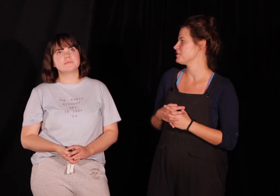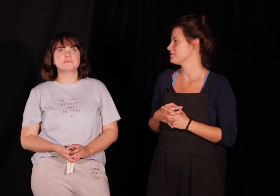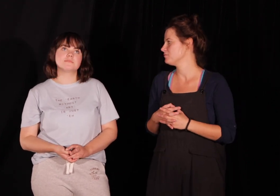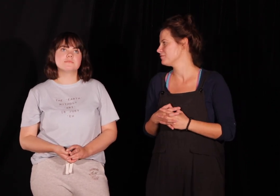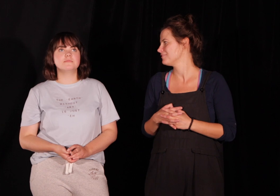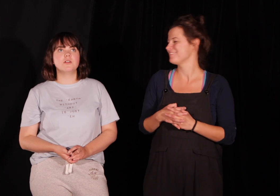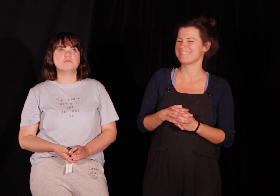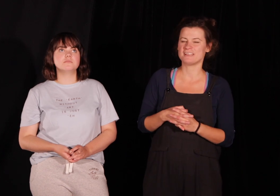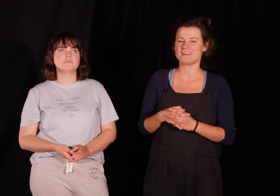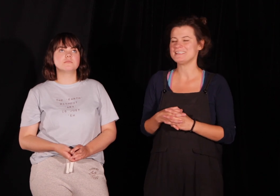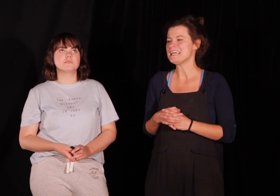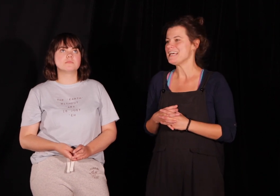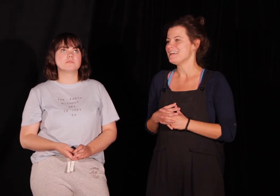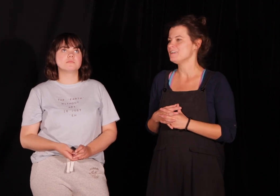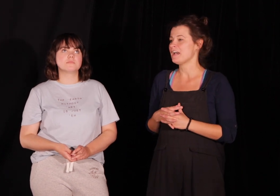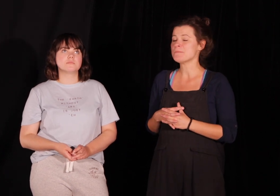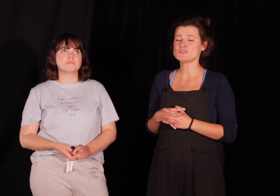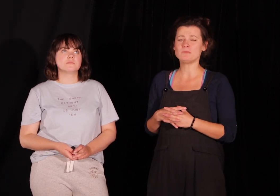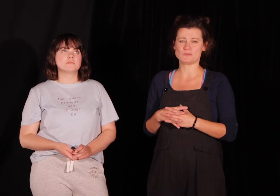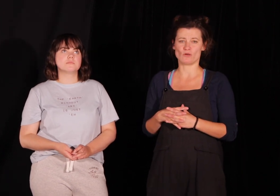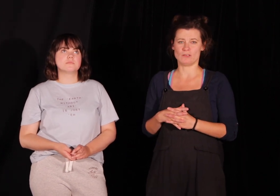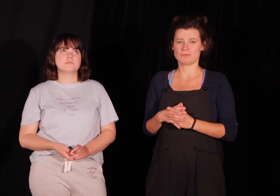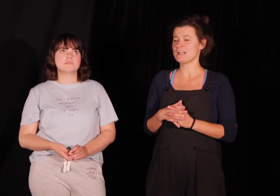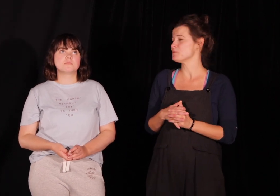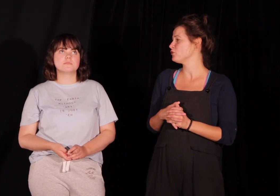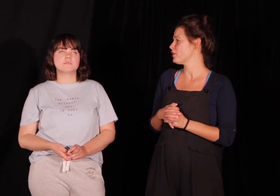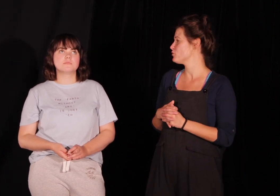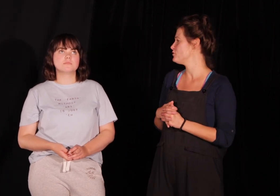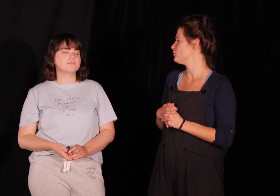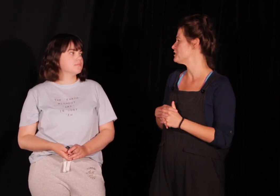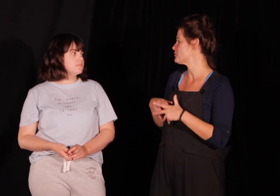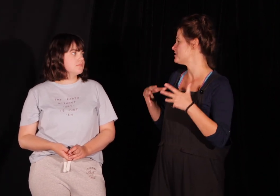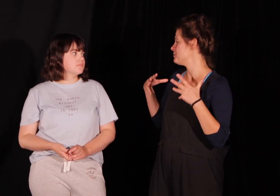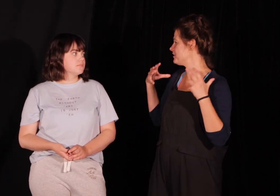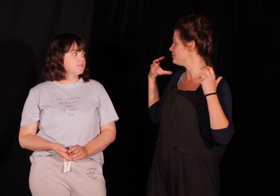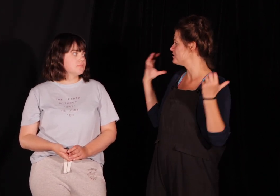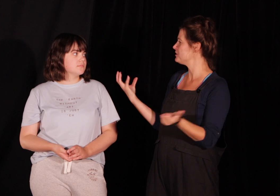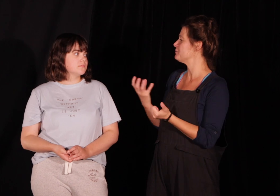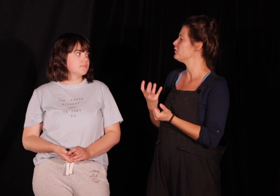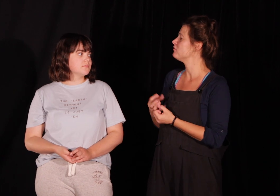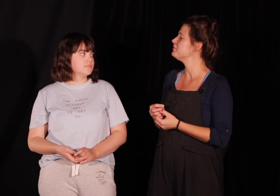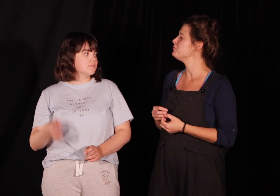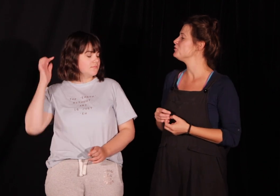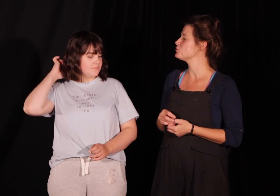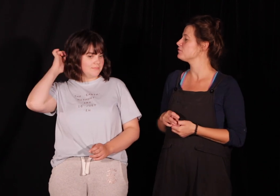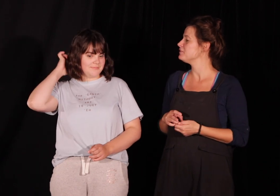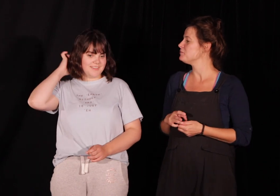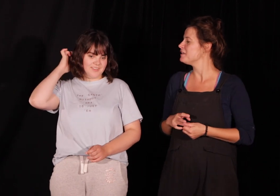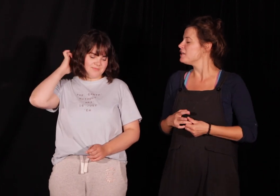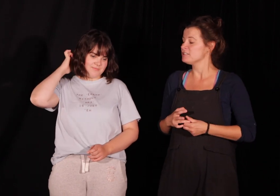czasem dawany a ja bardzo lubię smoki tak smoki kojarzą mi się w ogóle z postaciami takimi stricte bajkowymi cudownymi i